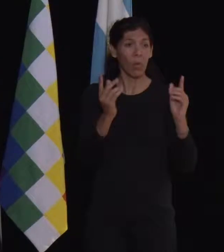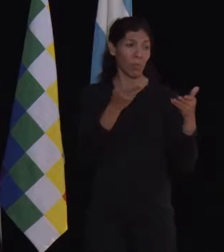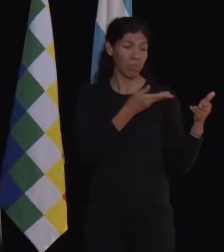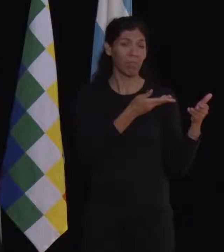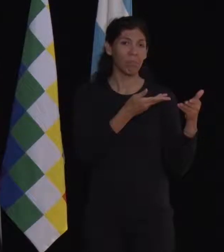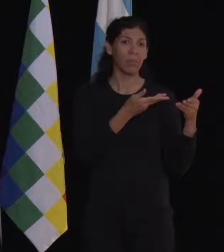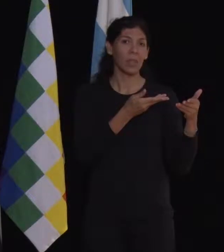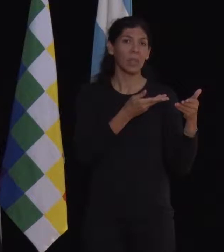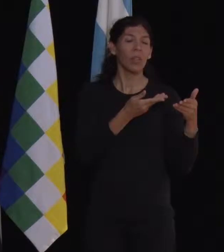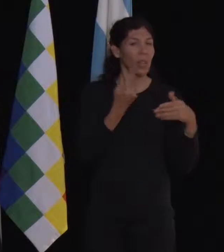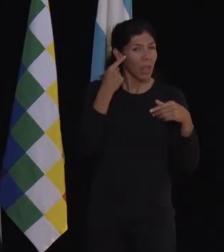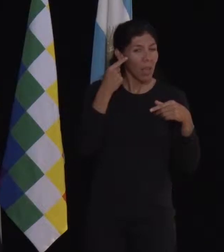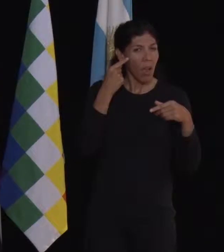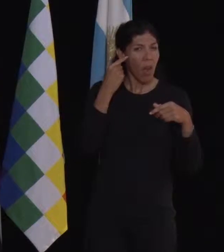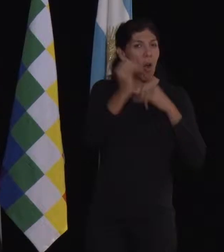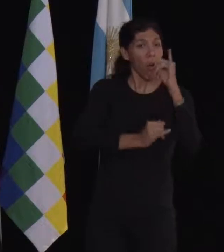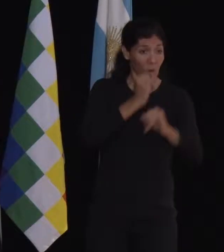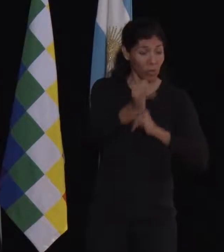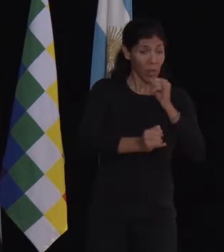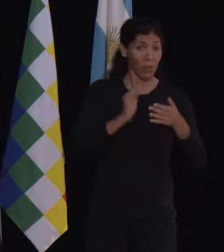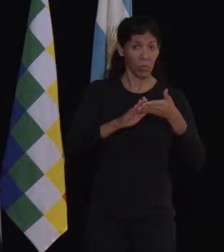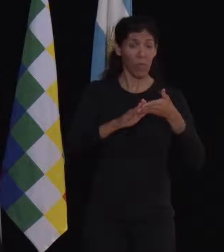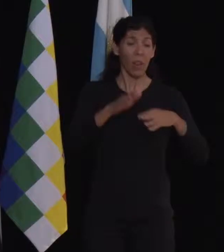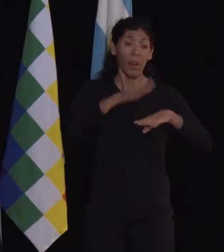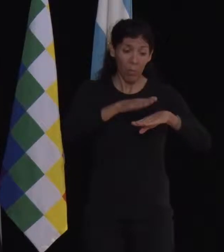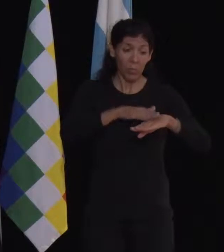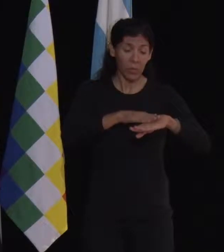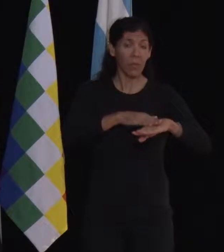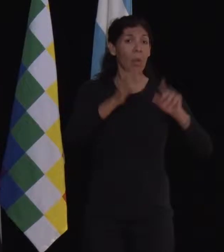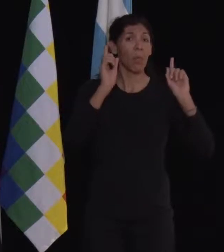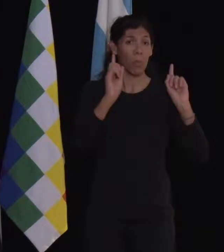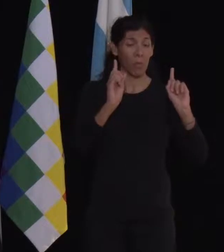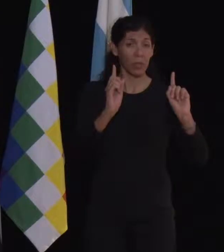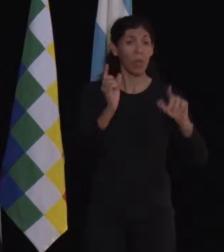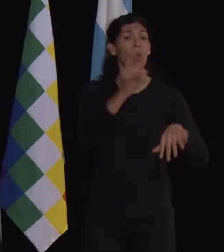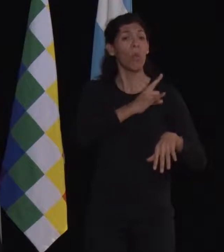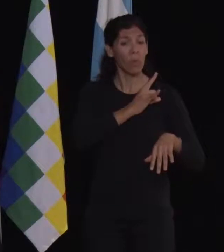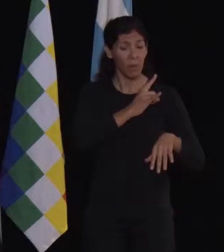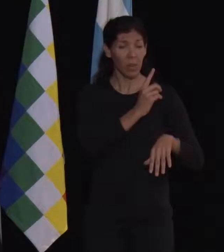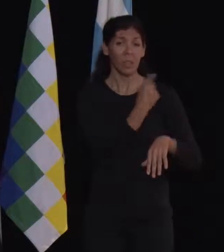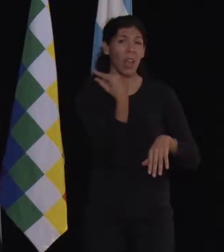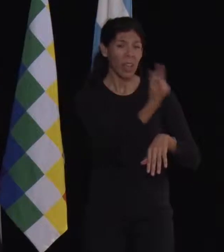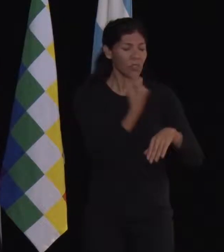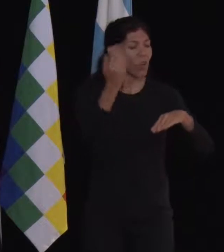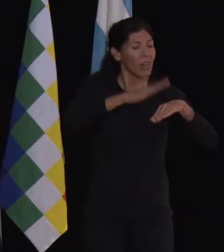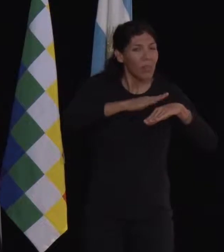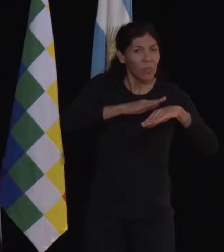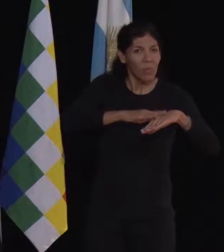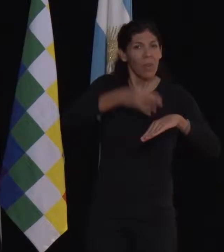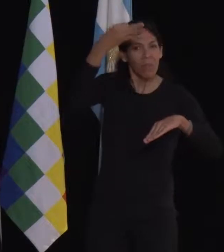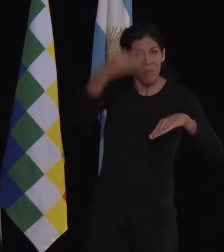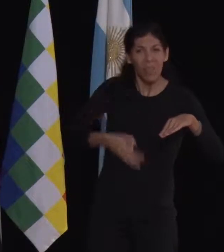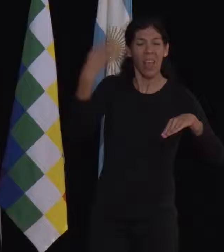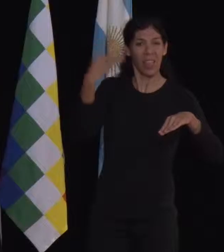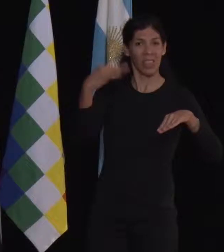que quisiera, en donde quisiera apuntar, es a la responsabilidad que los docentes universitarios debemos tener al momento